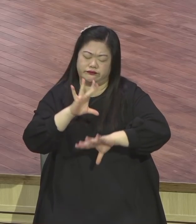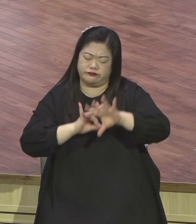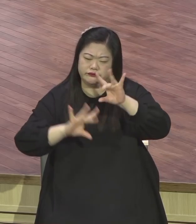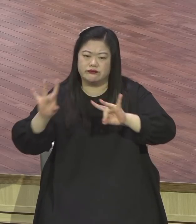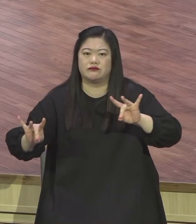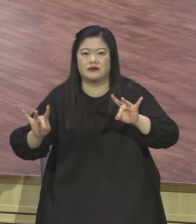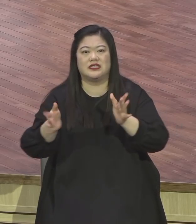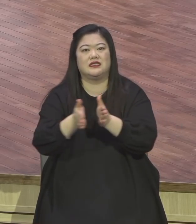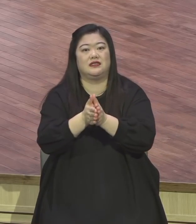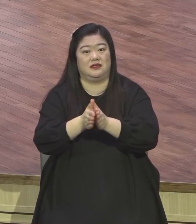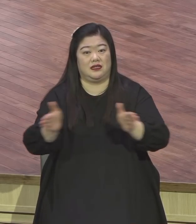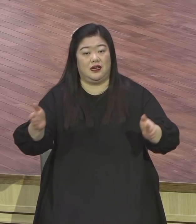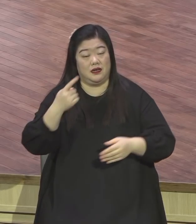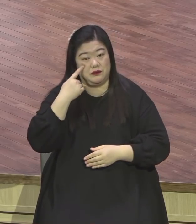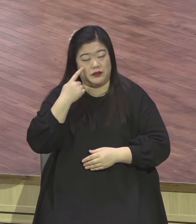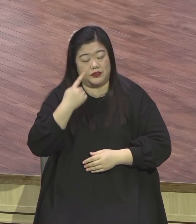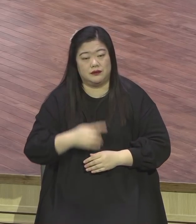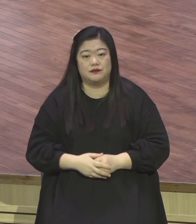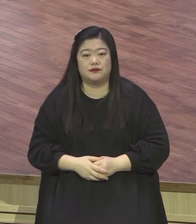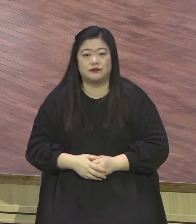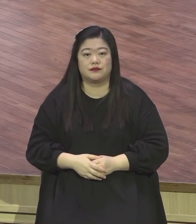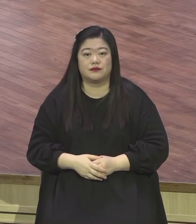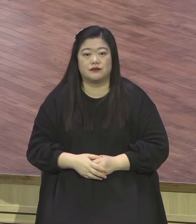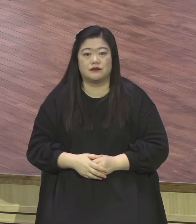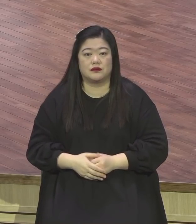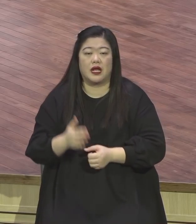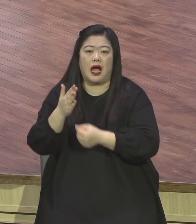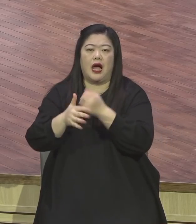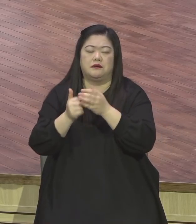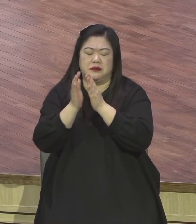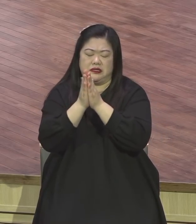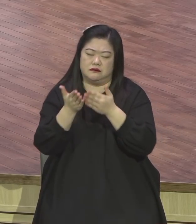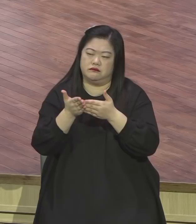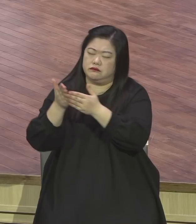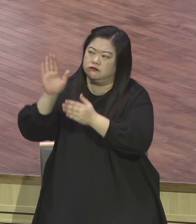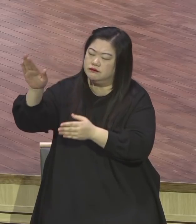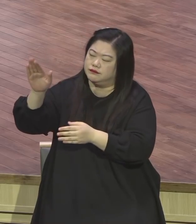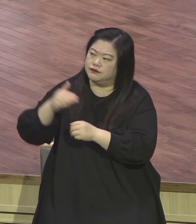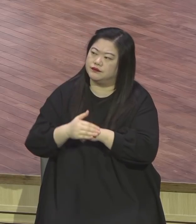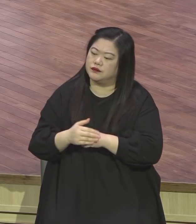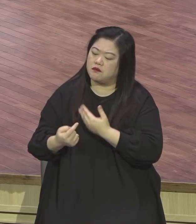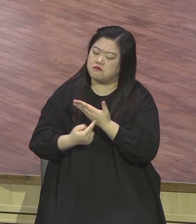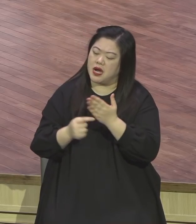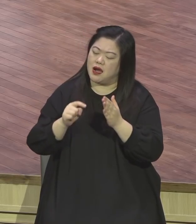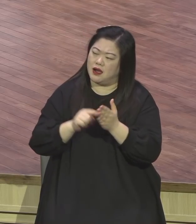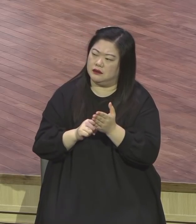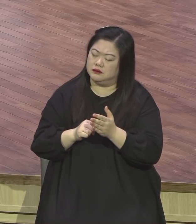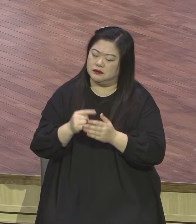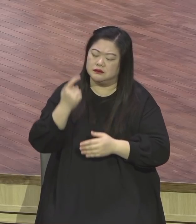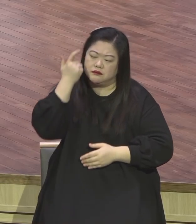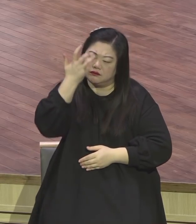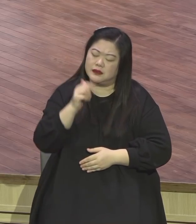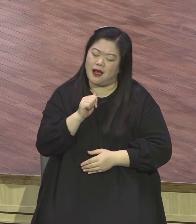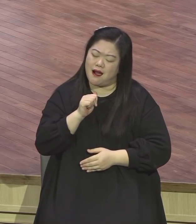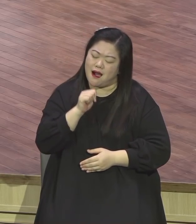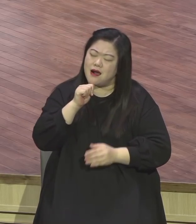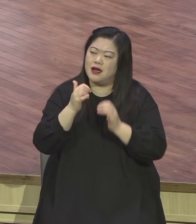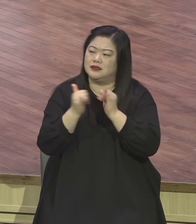가난한 자 신명이 가난한 자 세상 사실요 세상적으로 이렇게